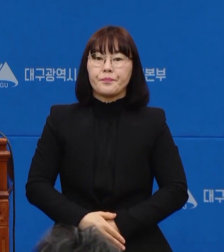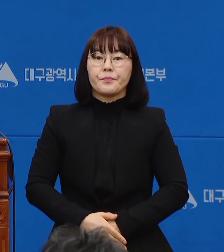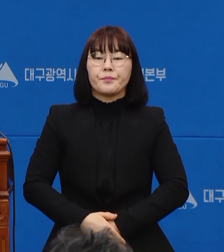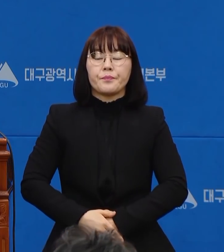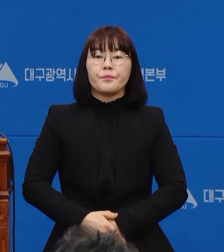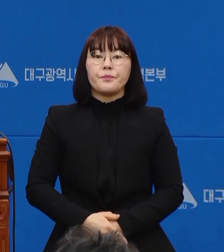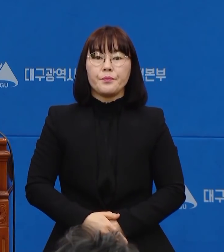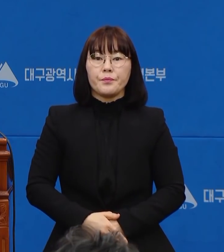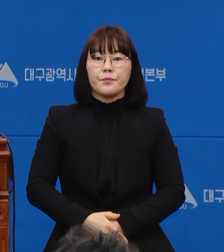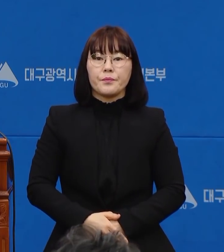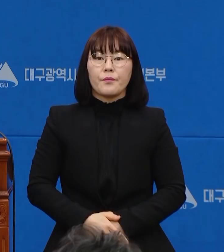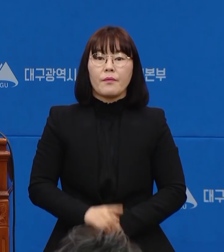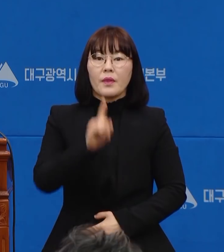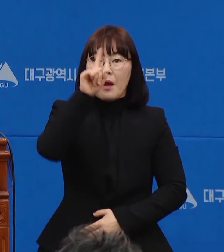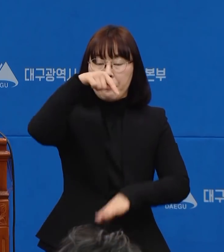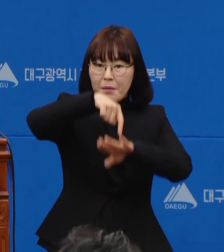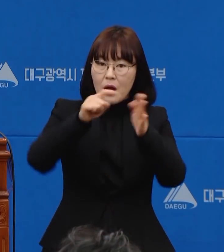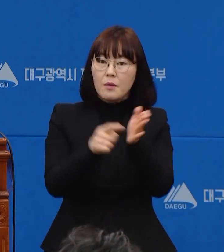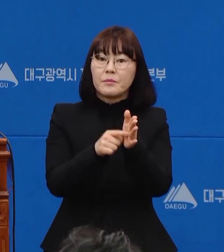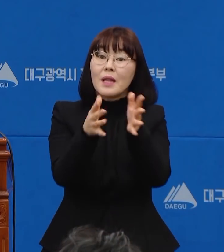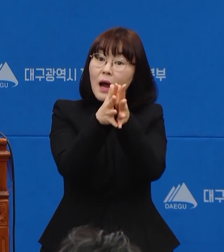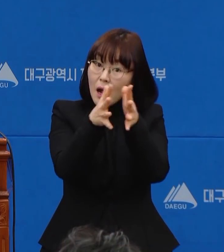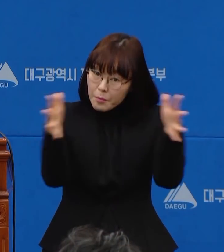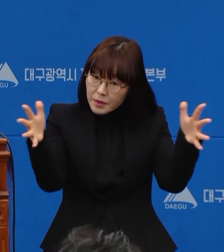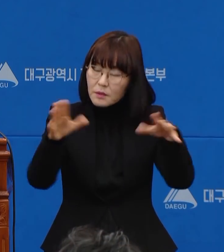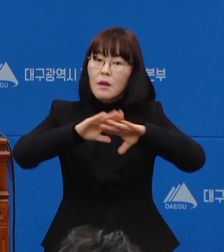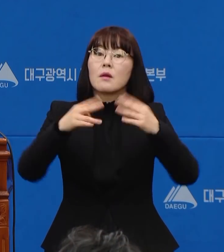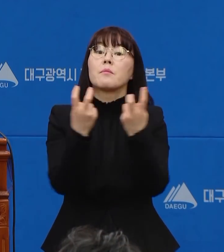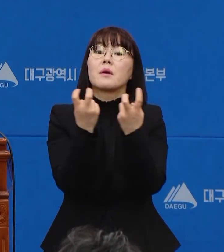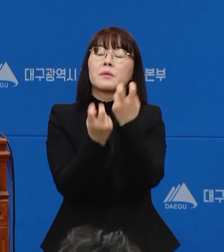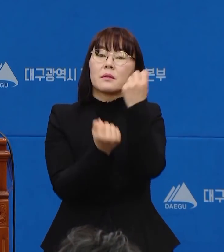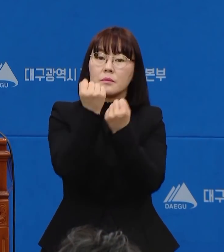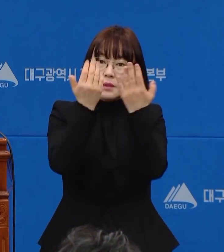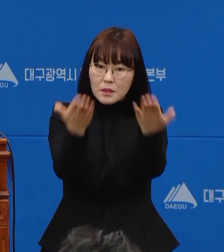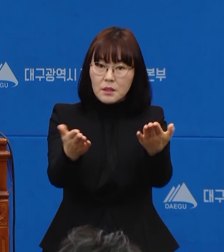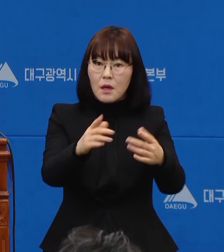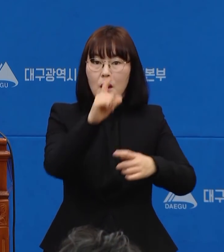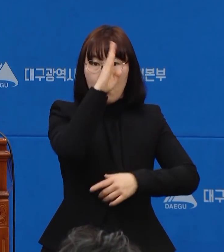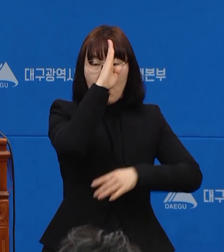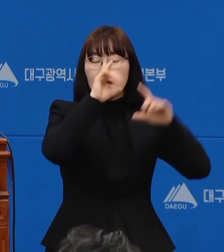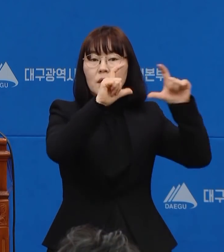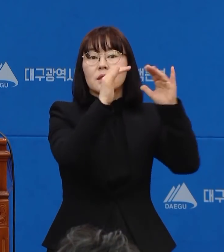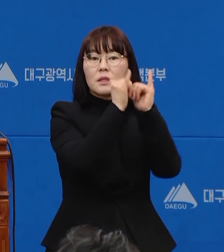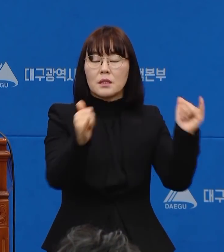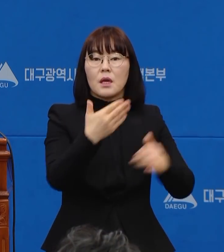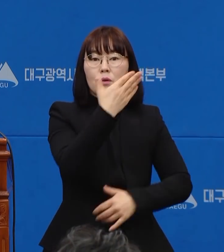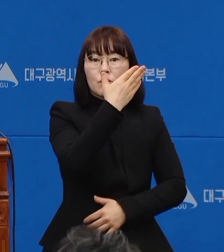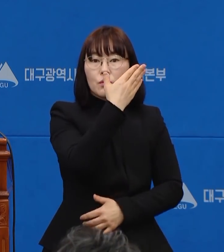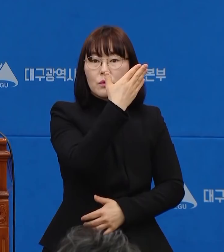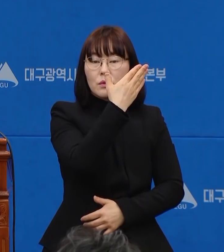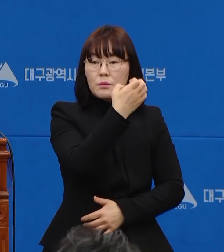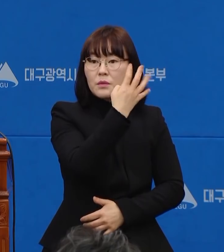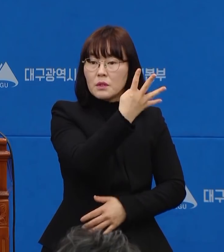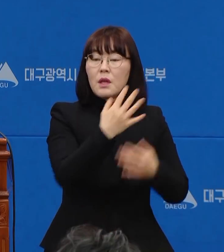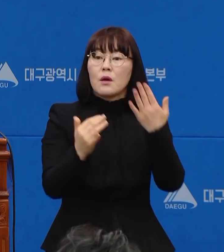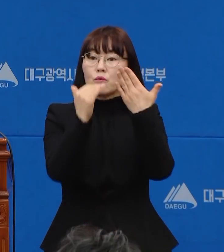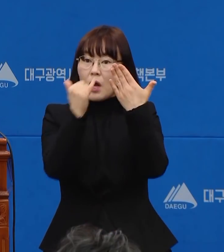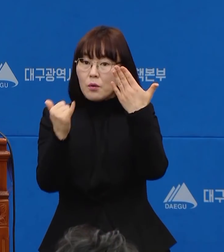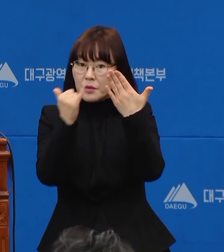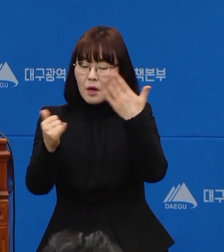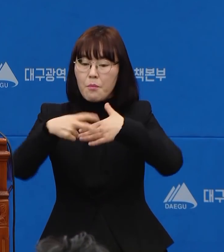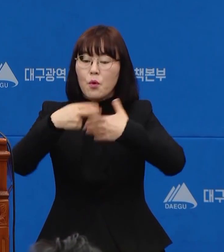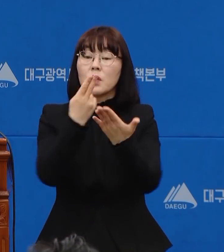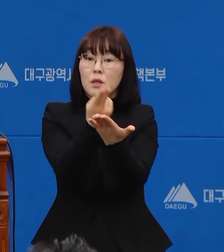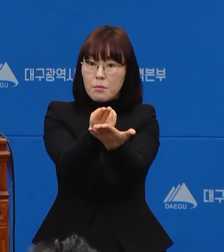한마음 아파트 조치상 관련입니다. 확진자 46명 중 9명은 이미 병원에